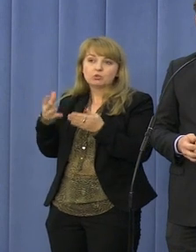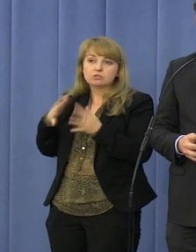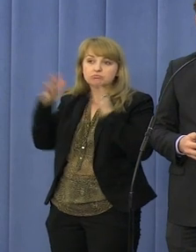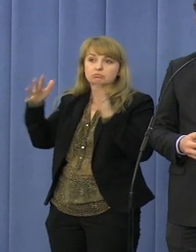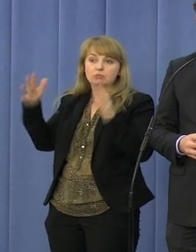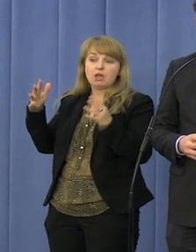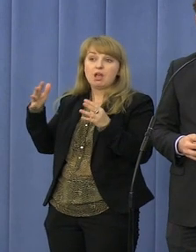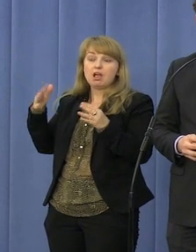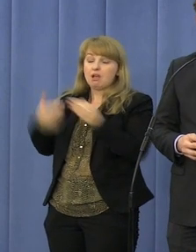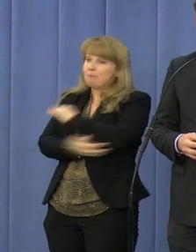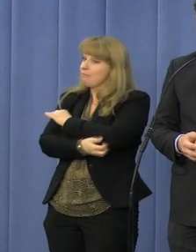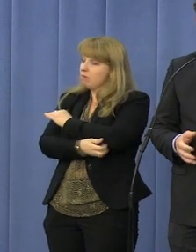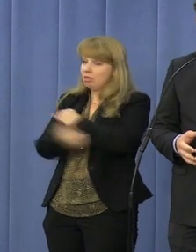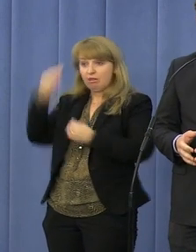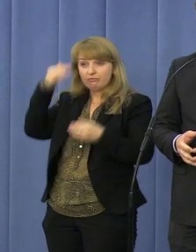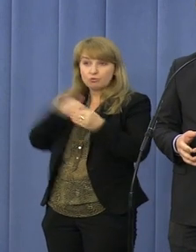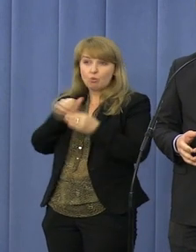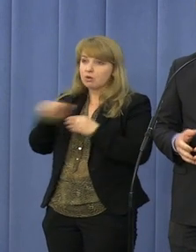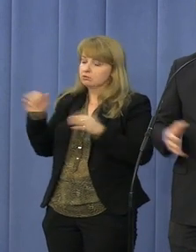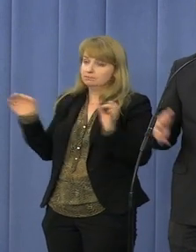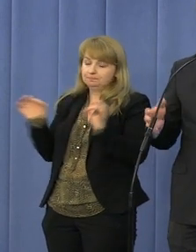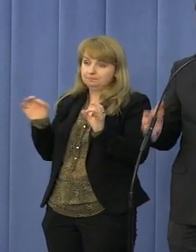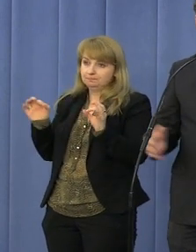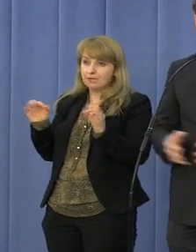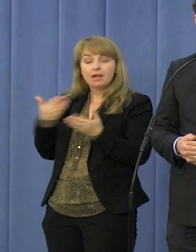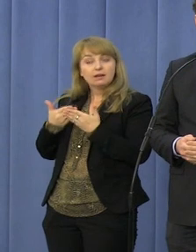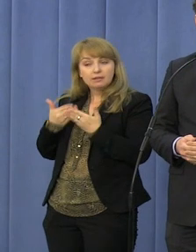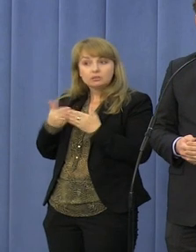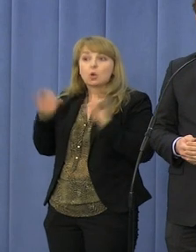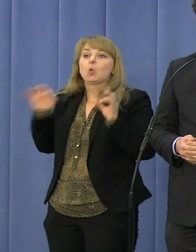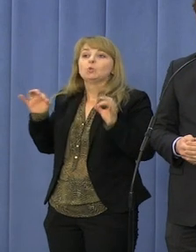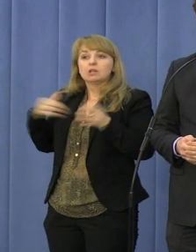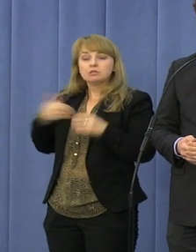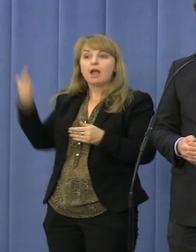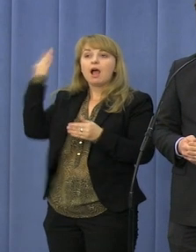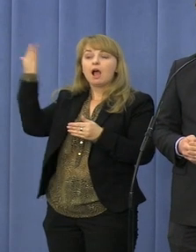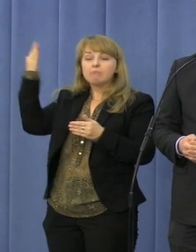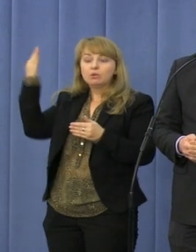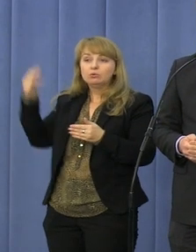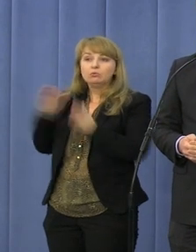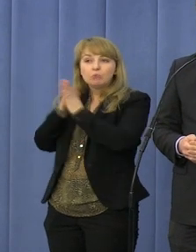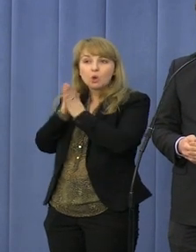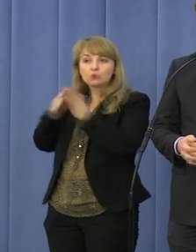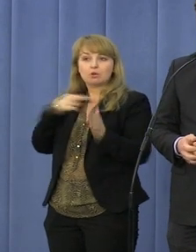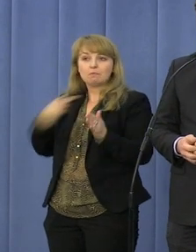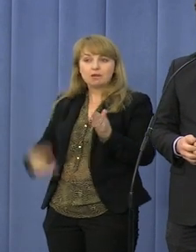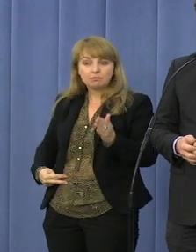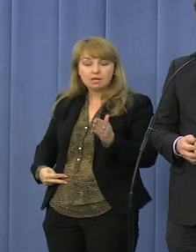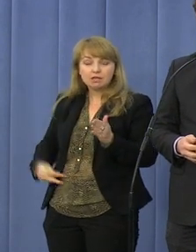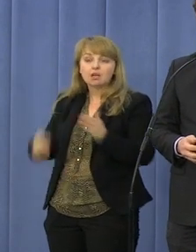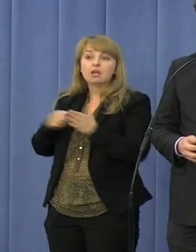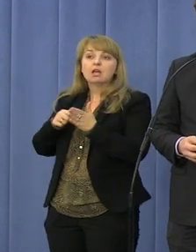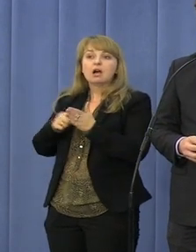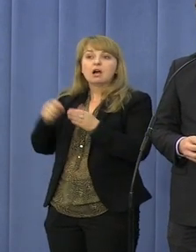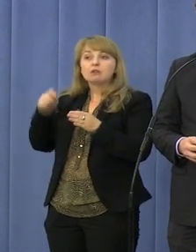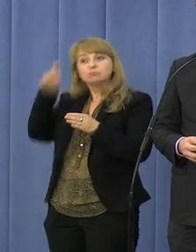polskich szkołach jest ogromny. W związku z tym ponawiam apel do pana premiera Donalda Tuska, żeby zaczął przestrzegać